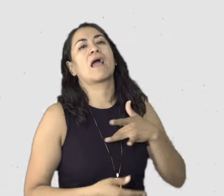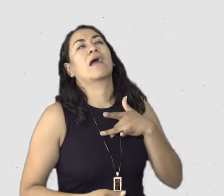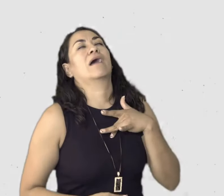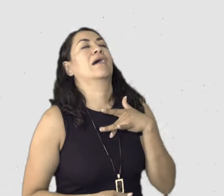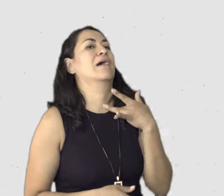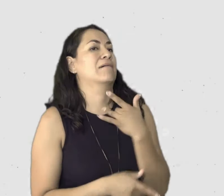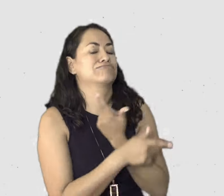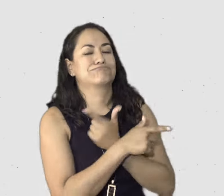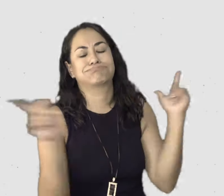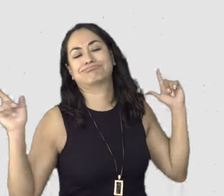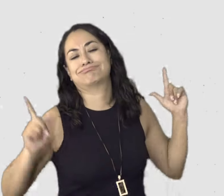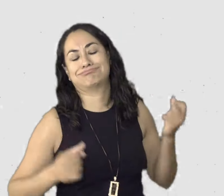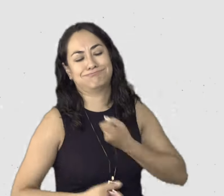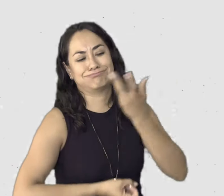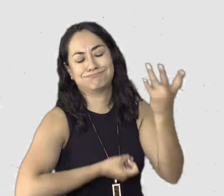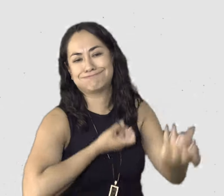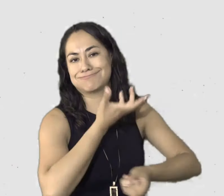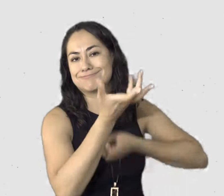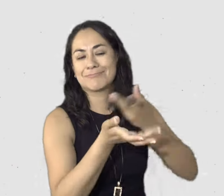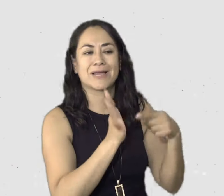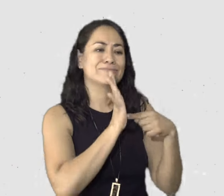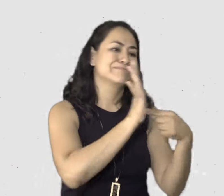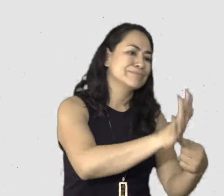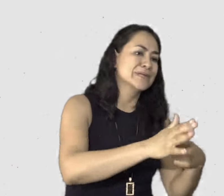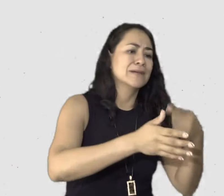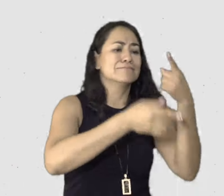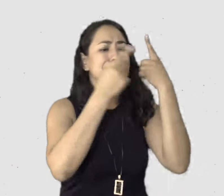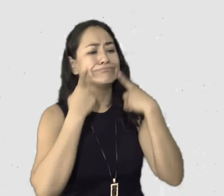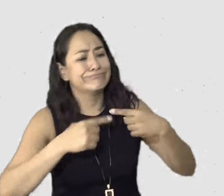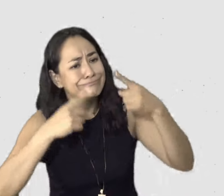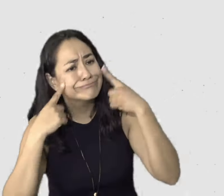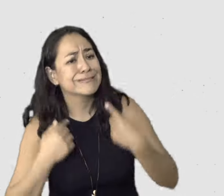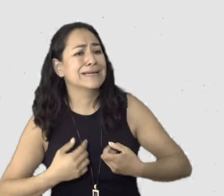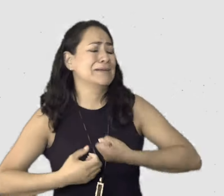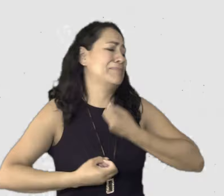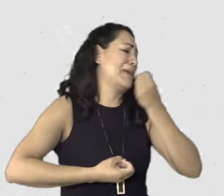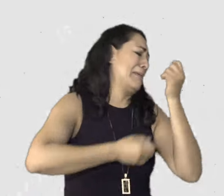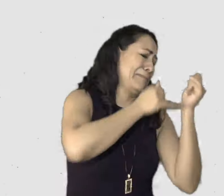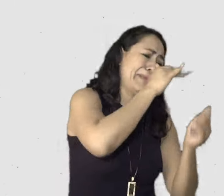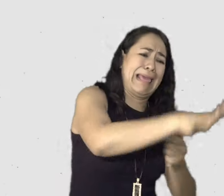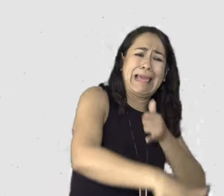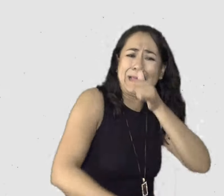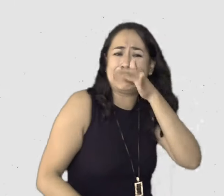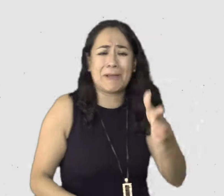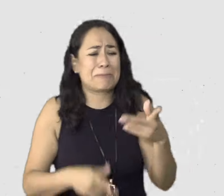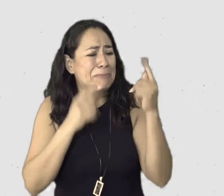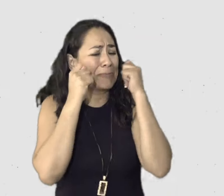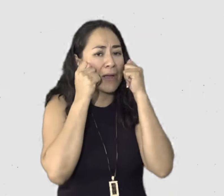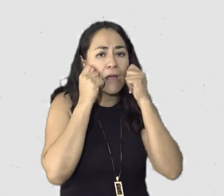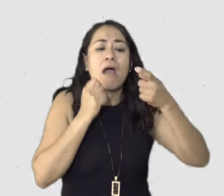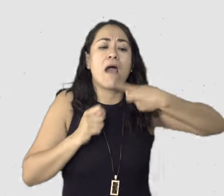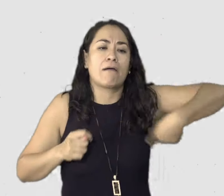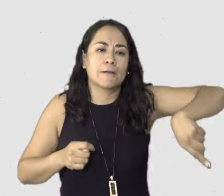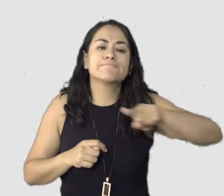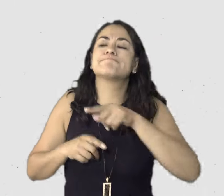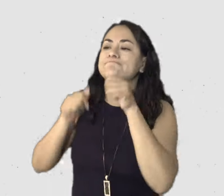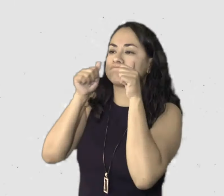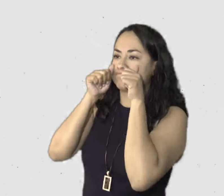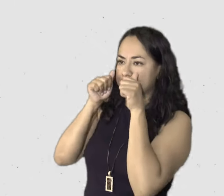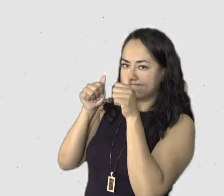espacio donde puedo literalmente ser yo, llorar, despotricar y saber que va a ser el